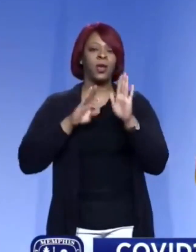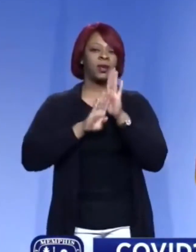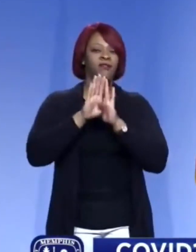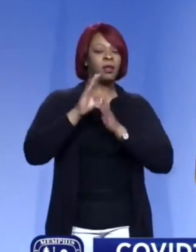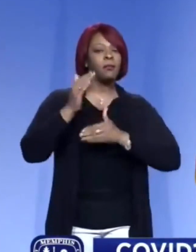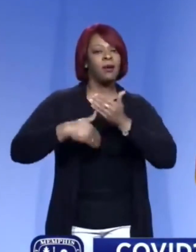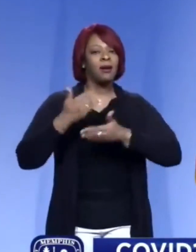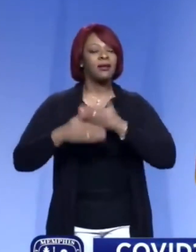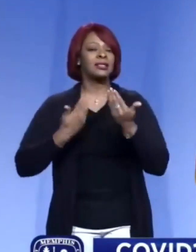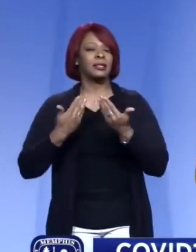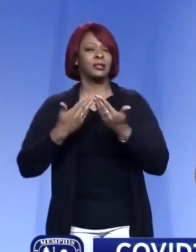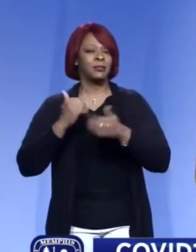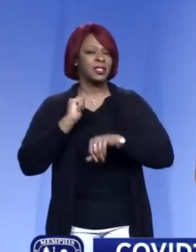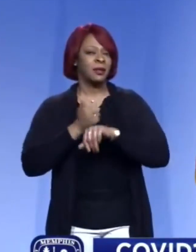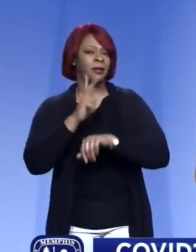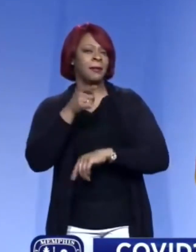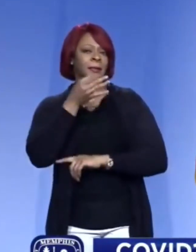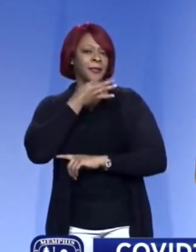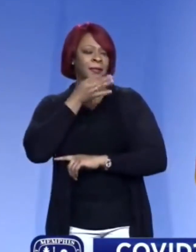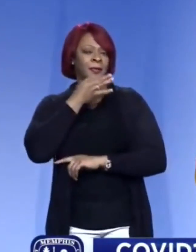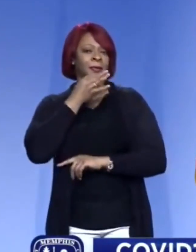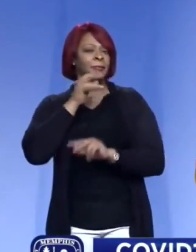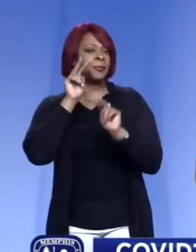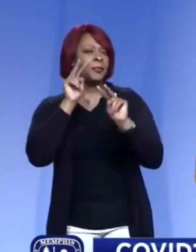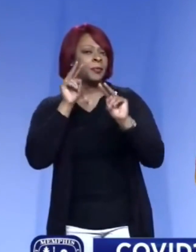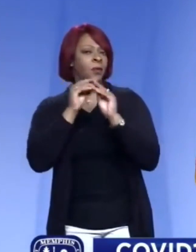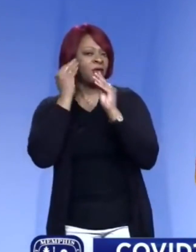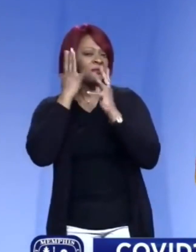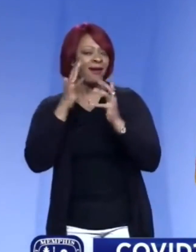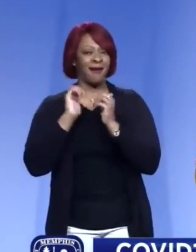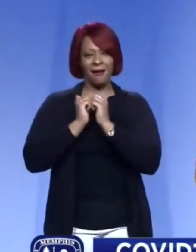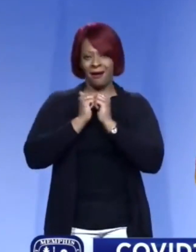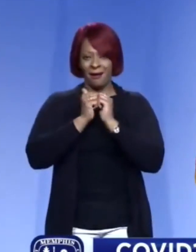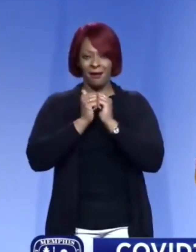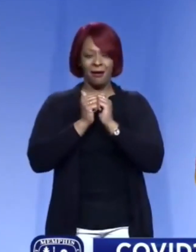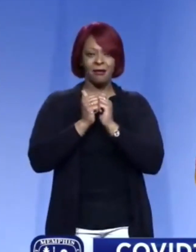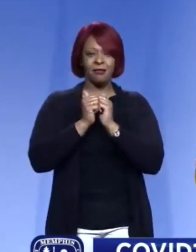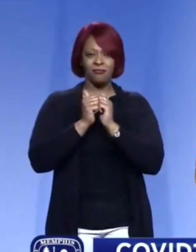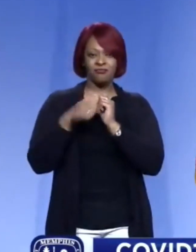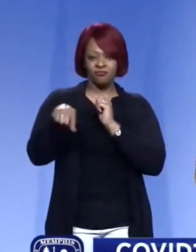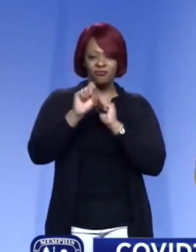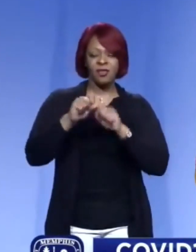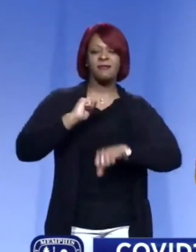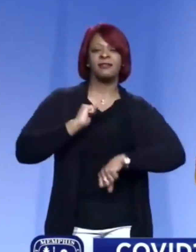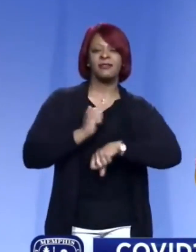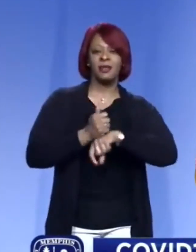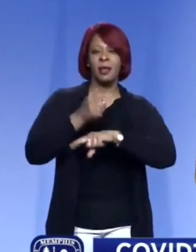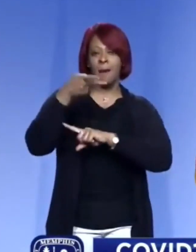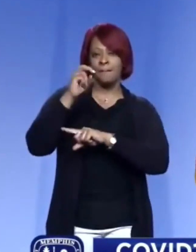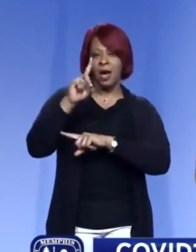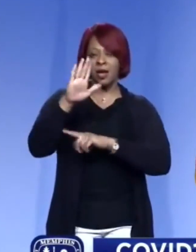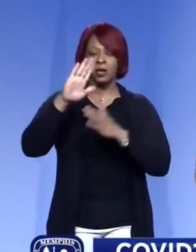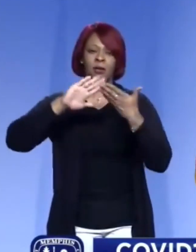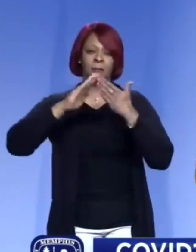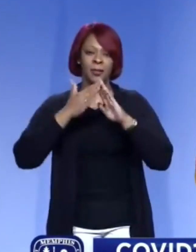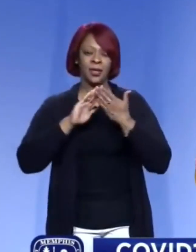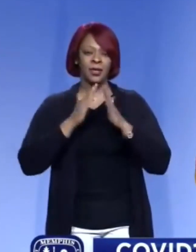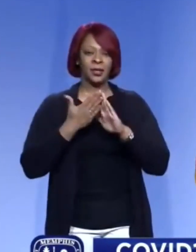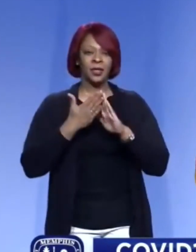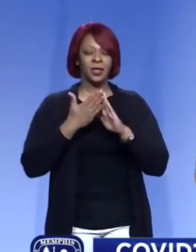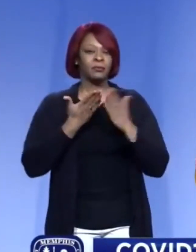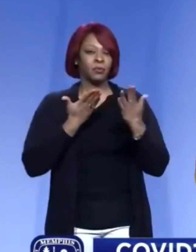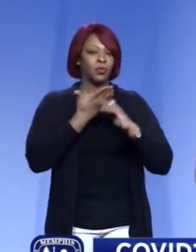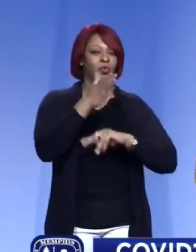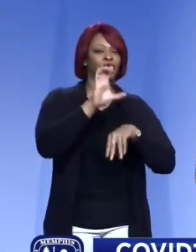desarrollando un proceso para hacer eso posible. Así que estén pendientes porque pronto tendremos más información sobre estos